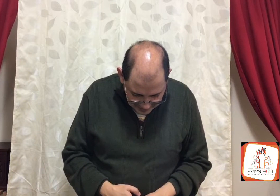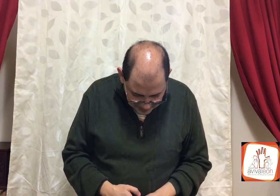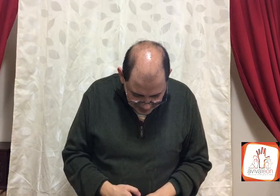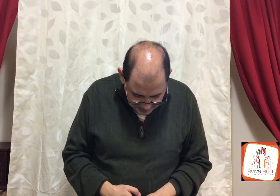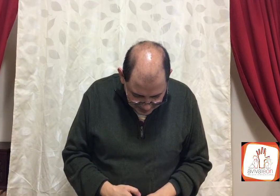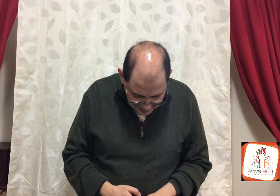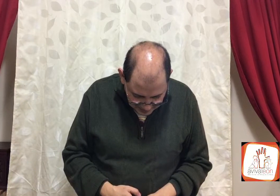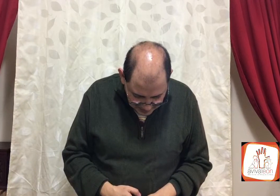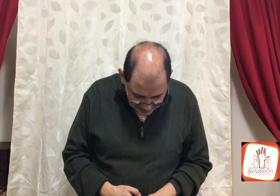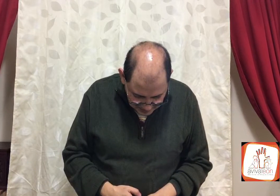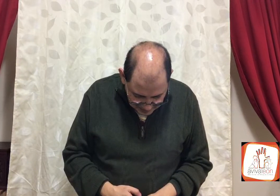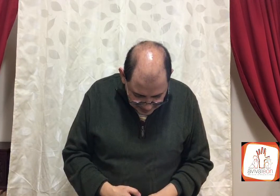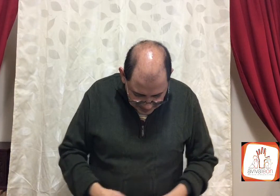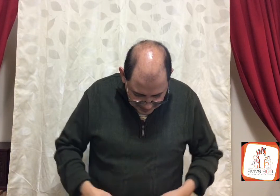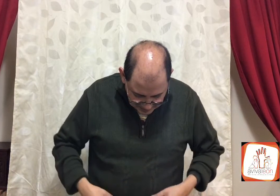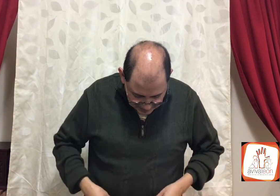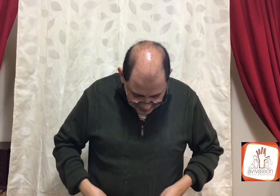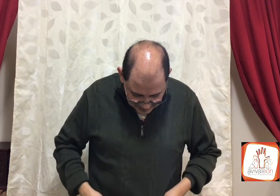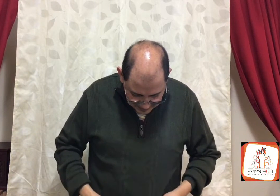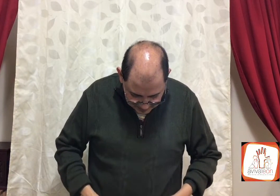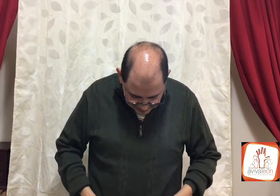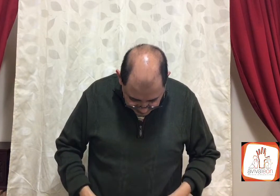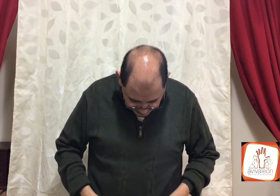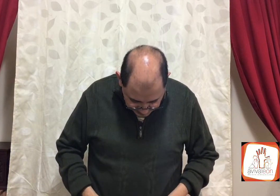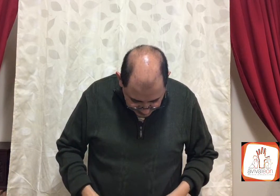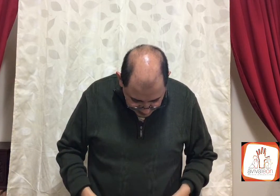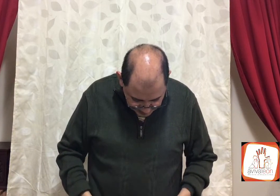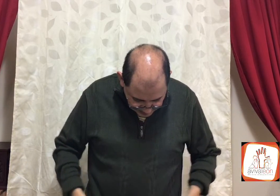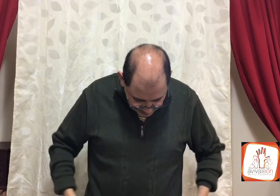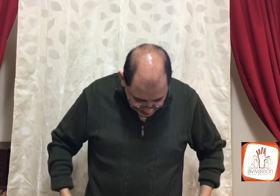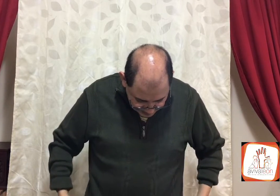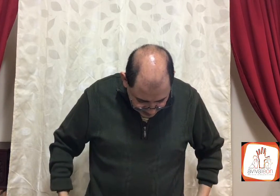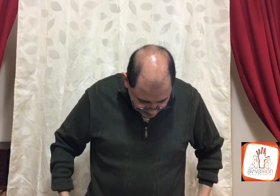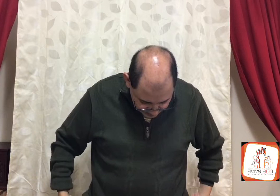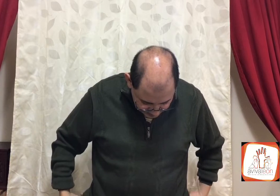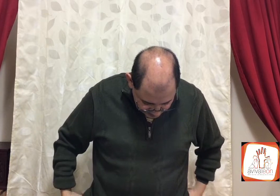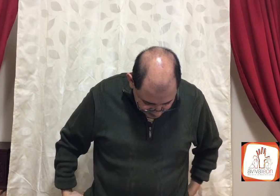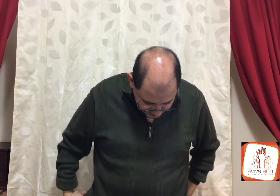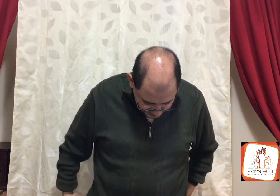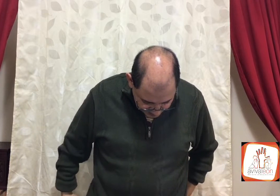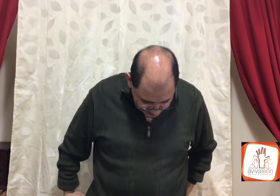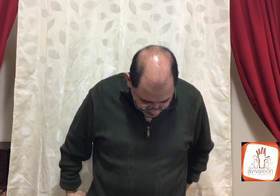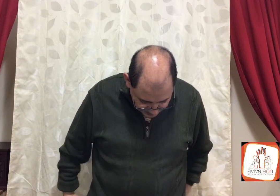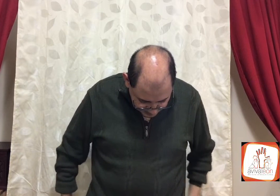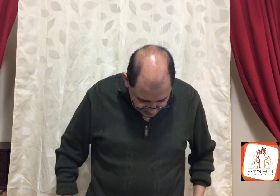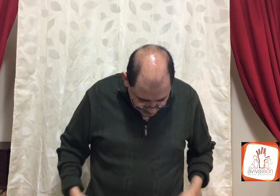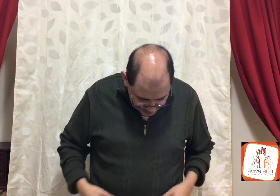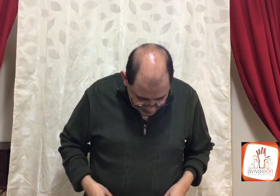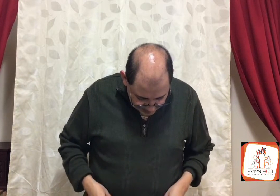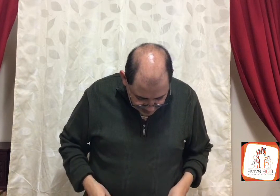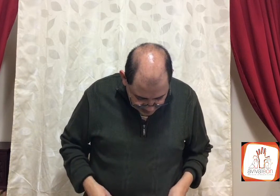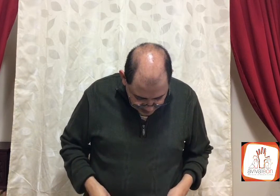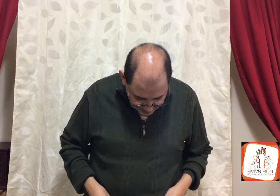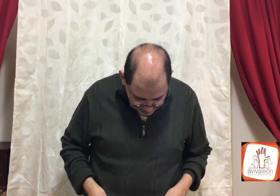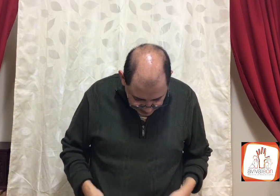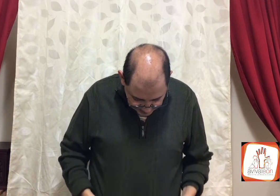me hablaste, he aquí el dinero, está en mi poder, yo lo tomé. Entonces la madre dijo,